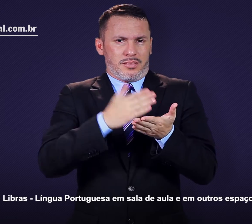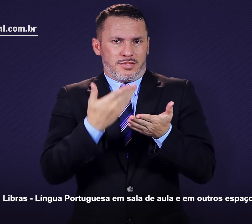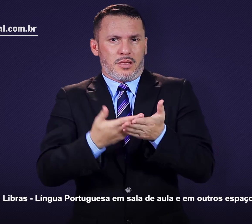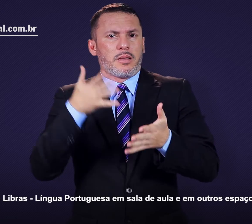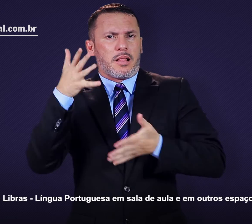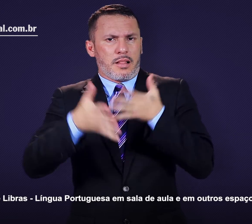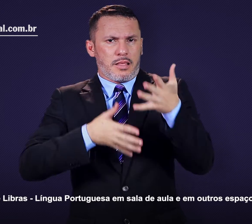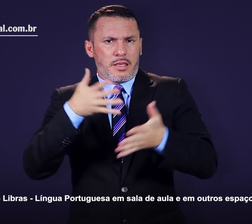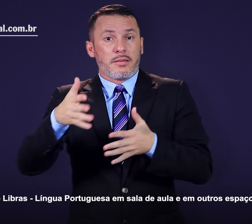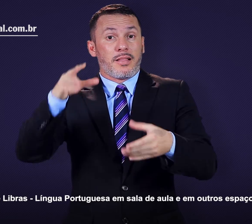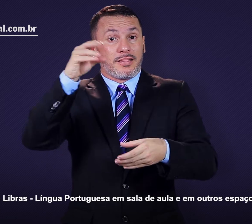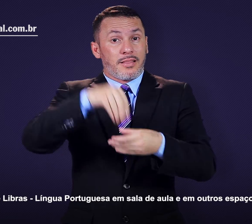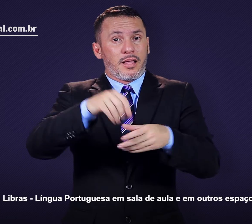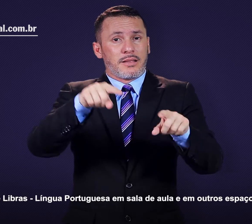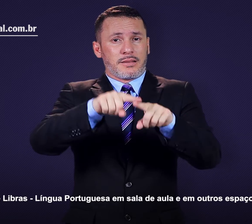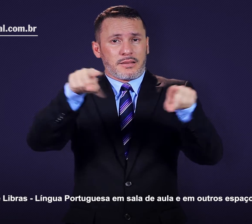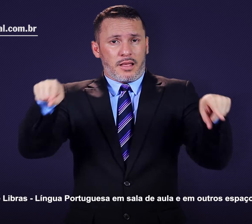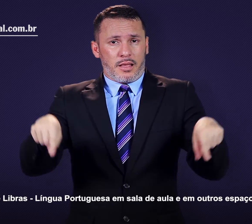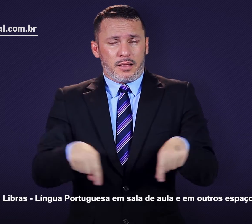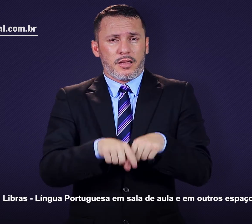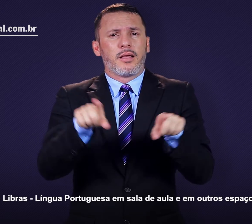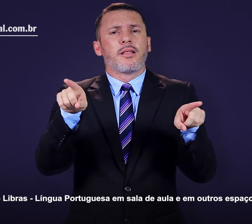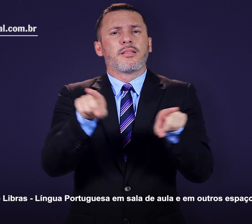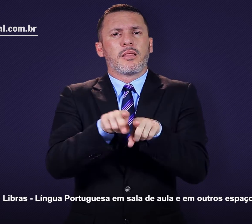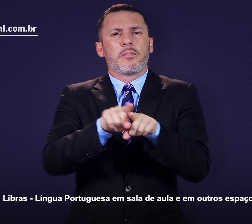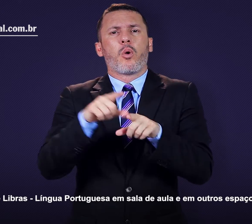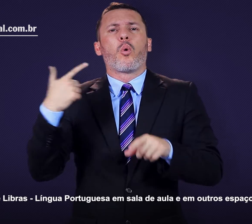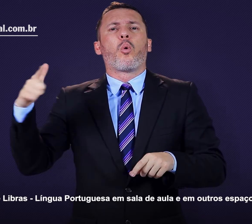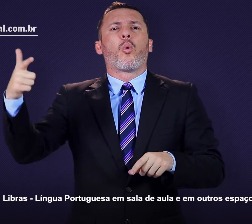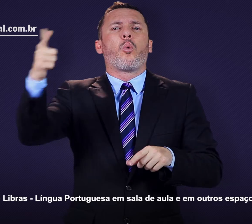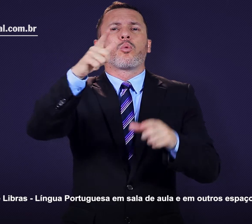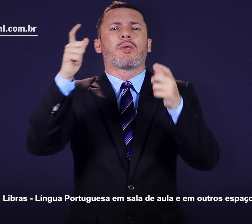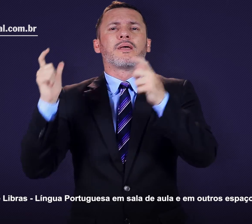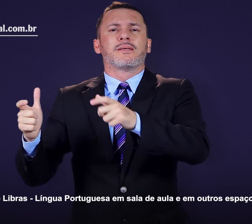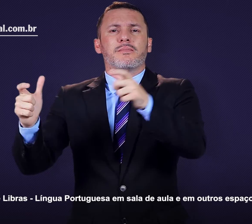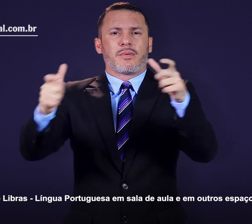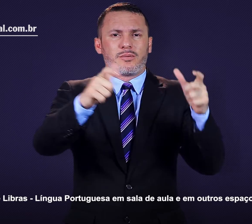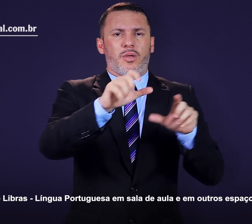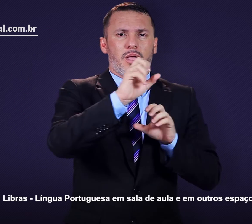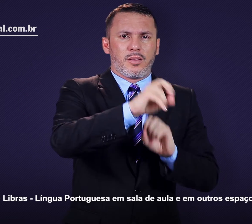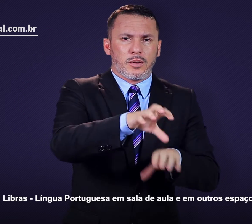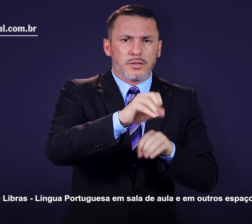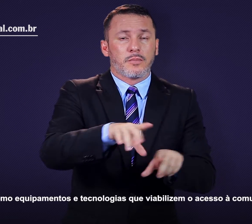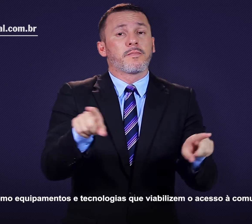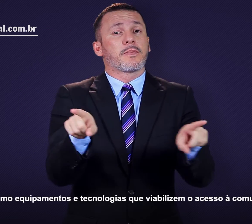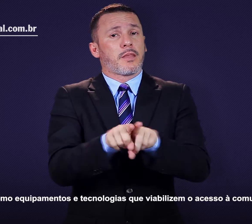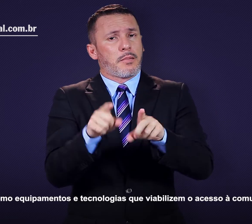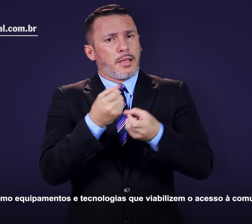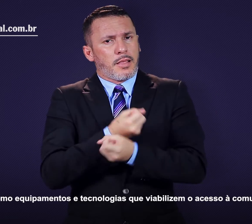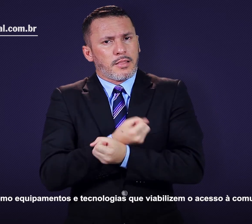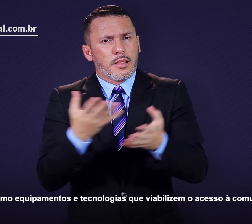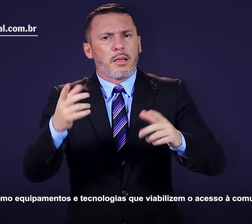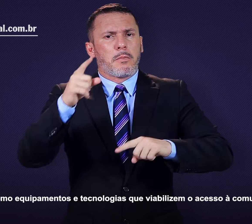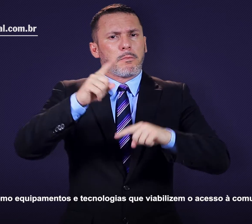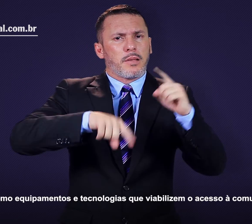intérprete de libras língua portuguesa em sala de aula e em outros espaços educacionais, bem como equipamentos e